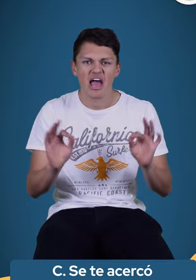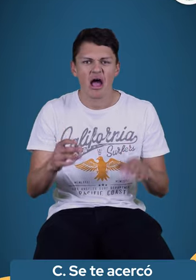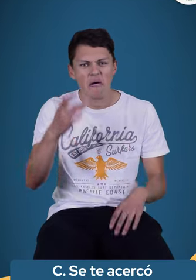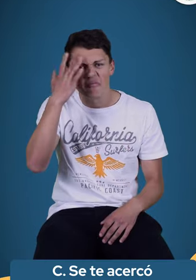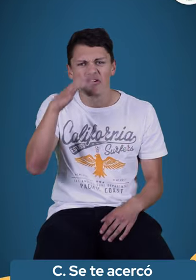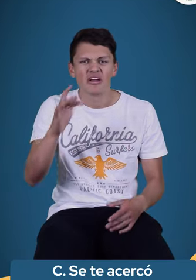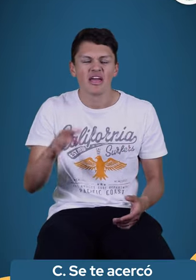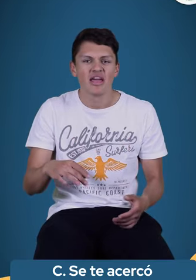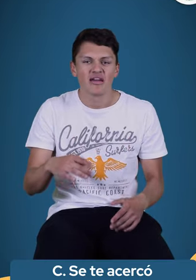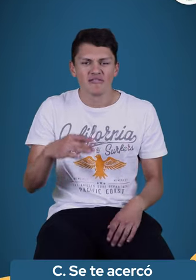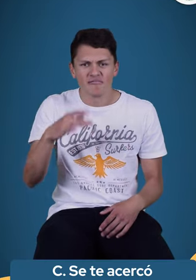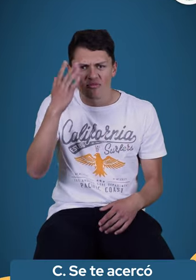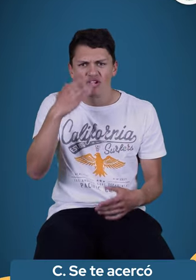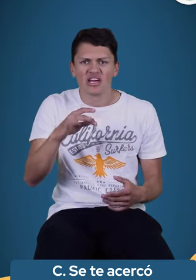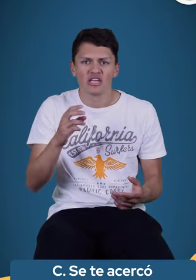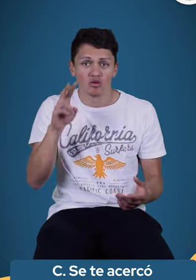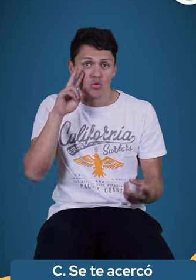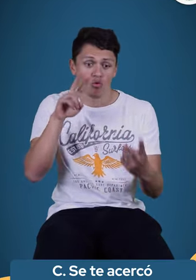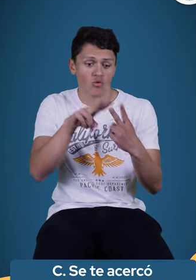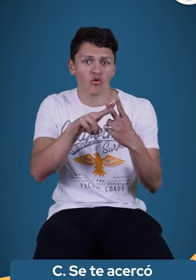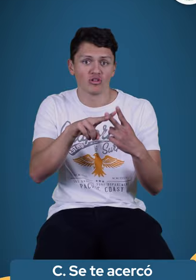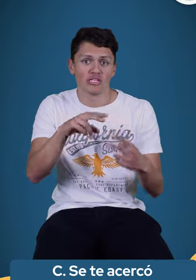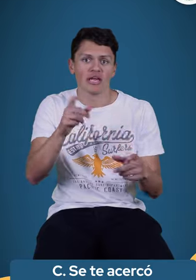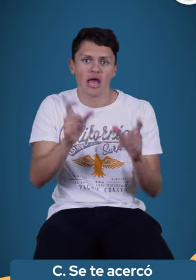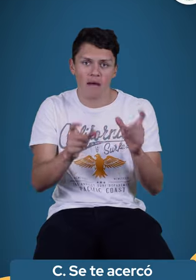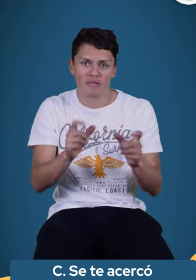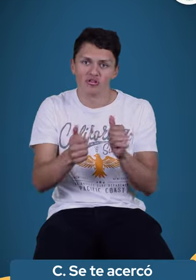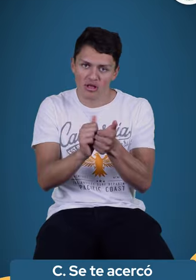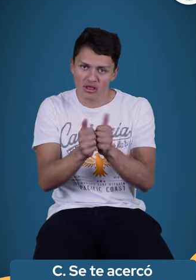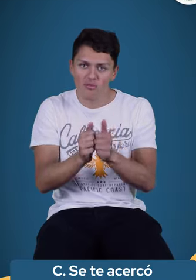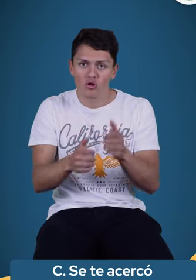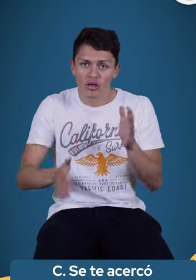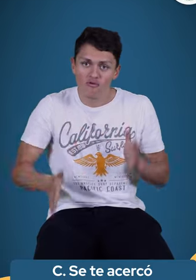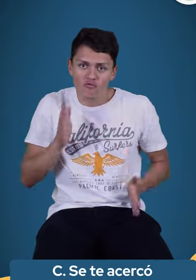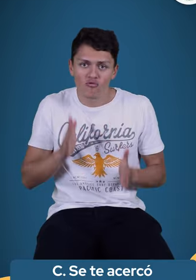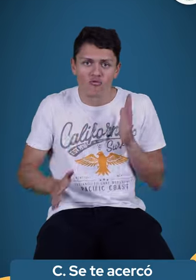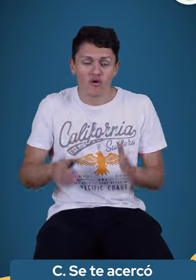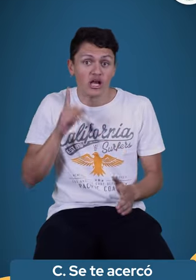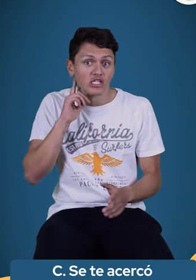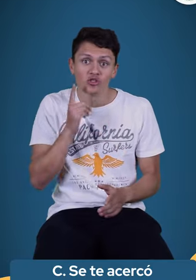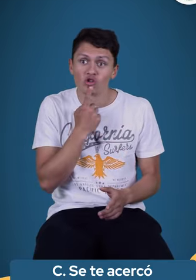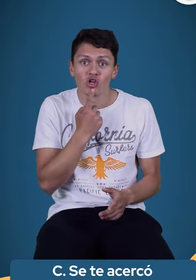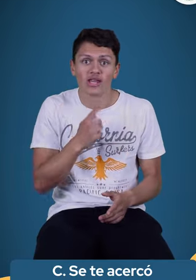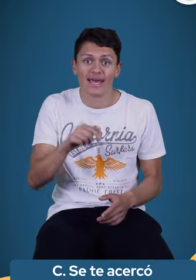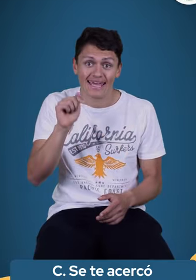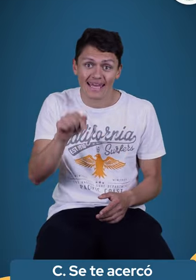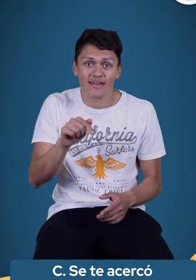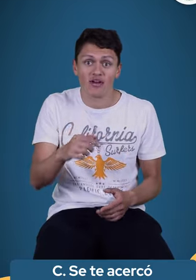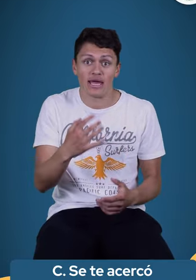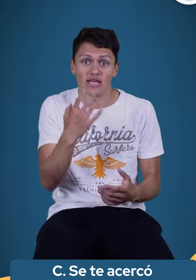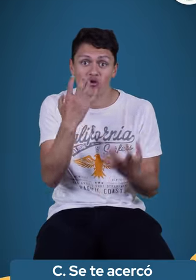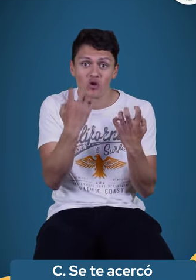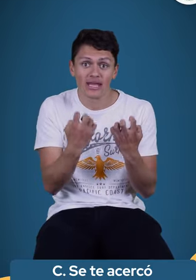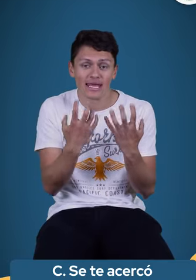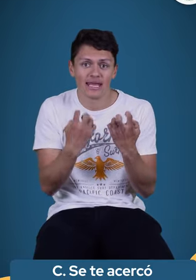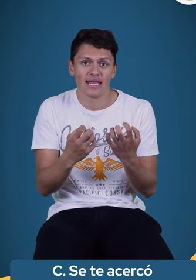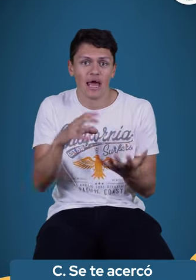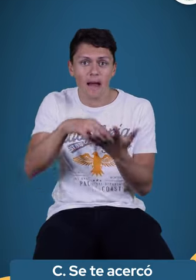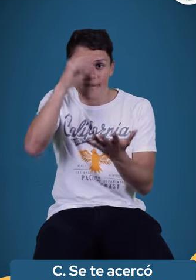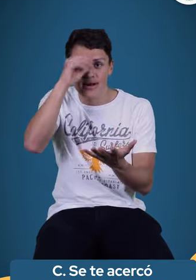Bueno, pues nada, practicando atletismo conocí a una persona sorda y quería aprender a